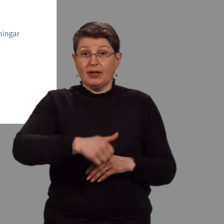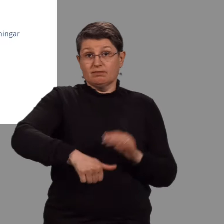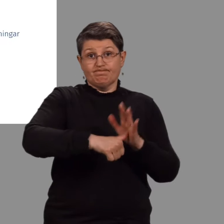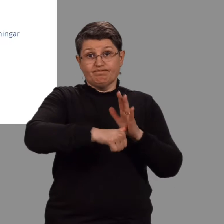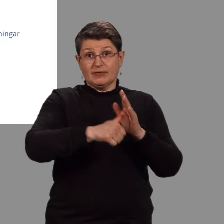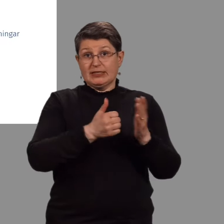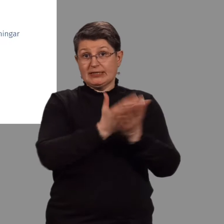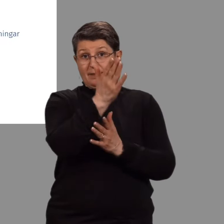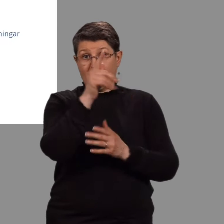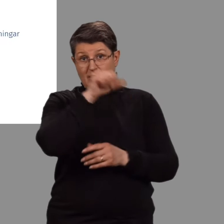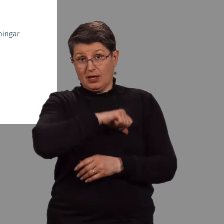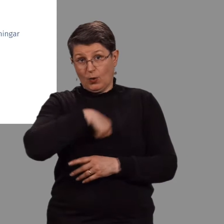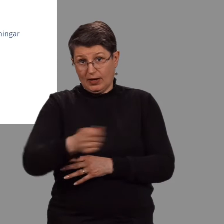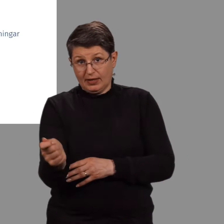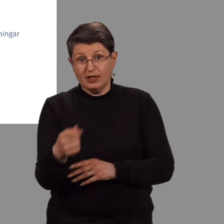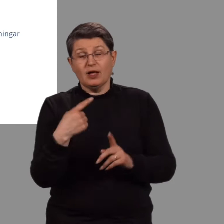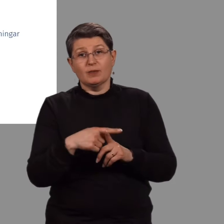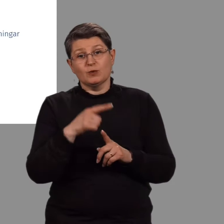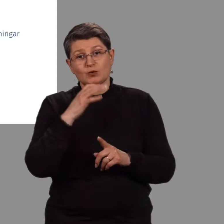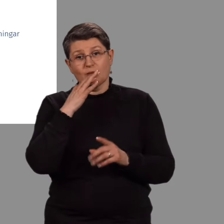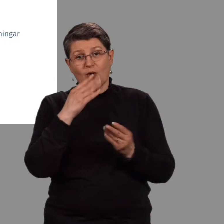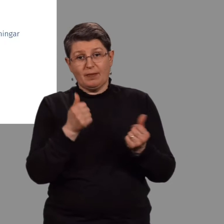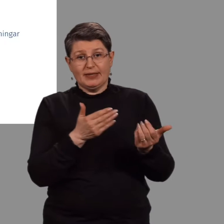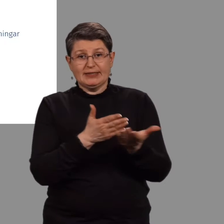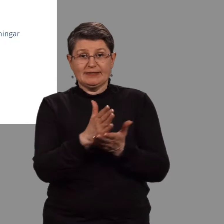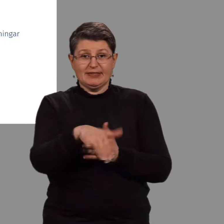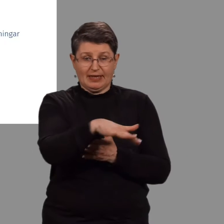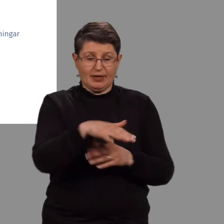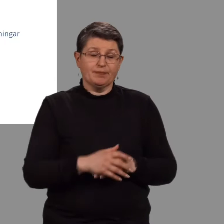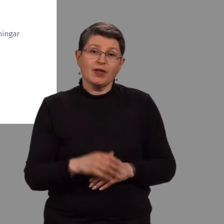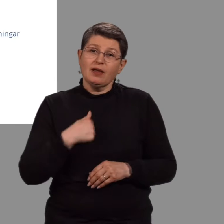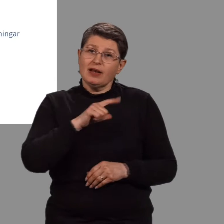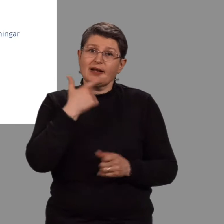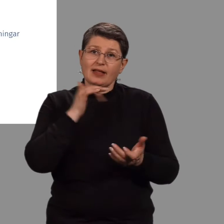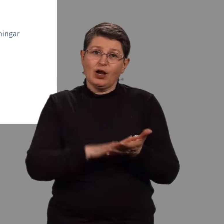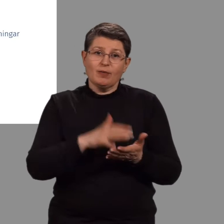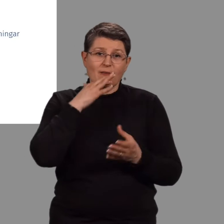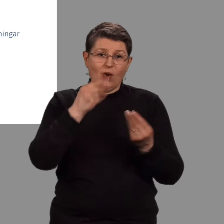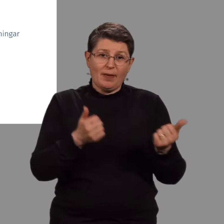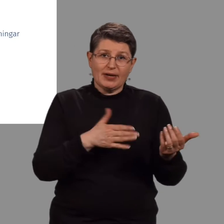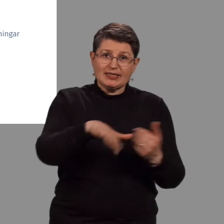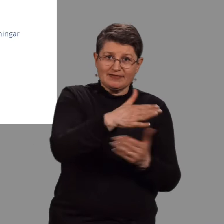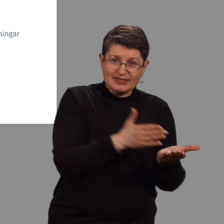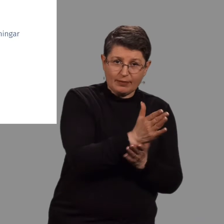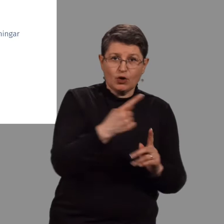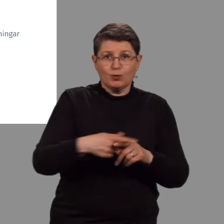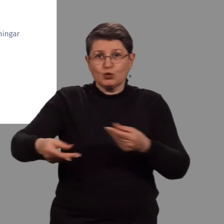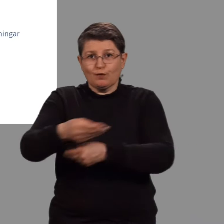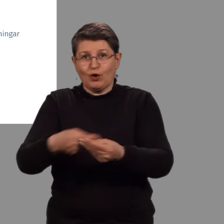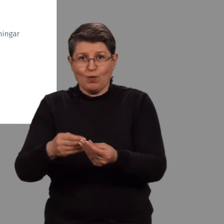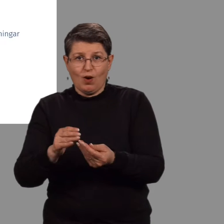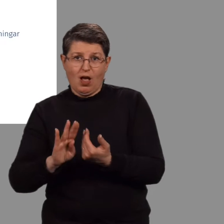ráðanetisins sem á málöfnumstöðstefnu og ég meni einnig að fara yfir samengi, málöfnumstöðstefnu og fjármála áallinnur.